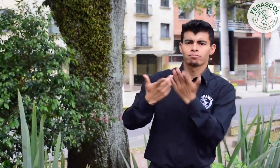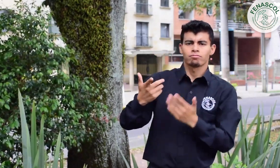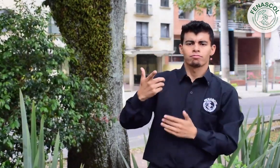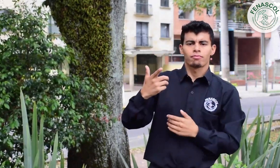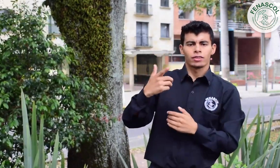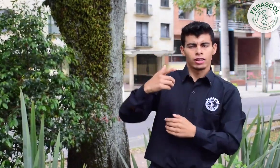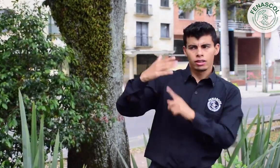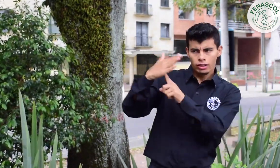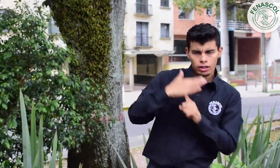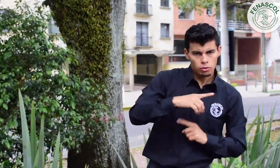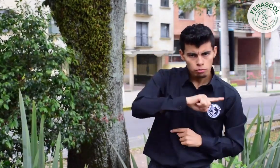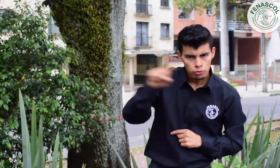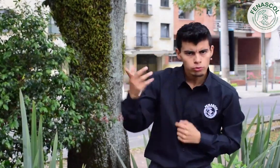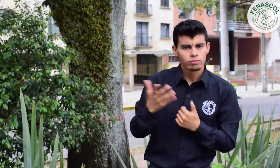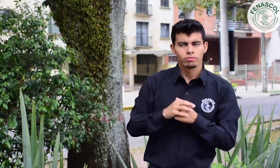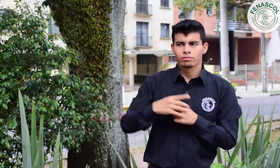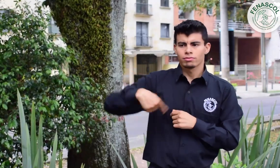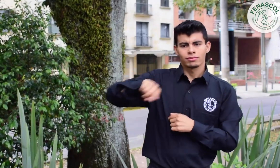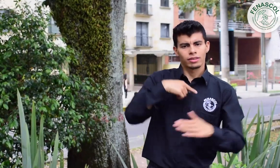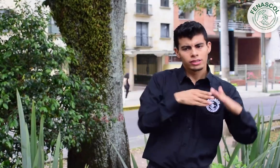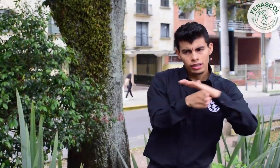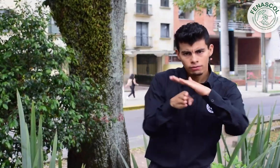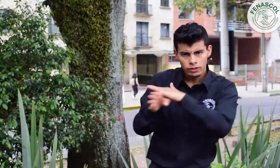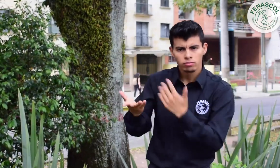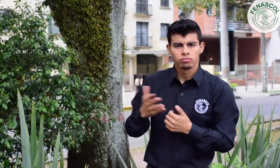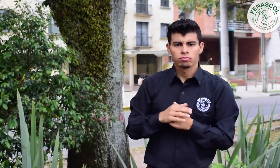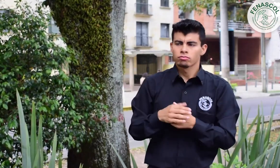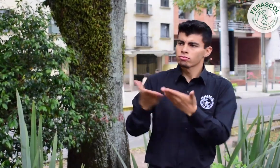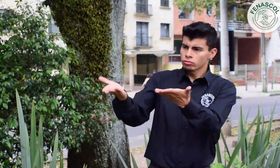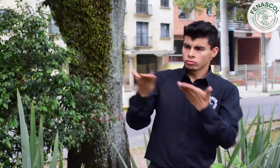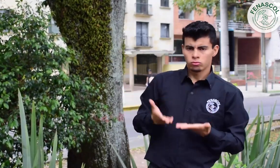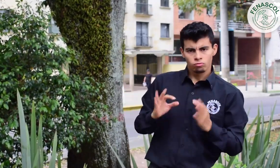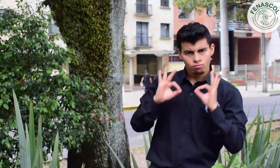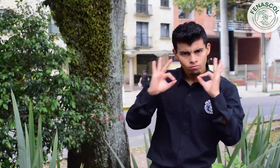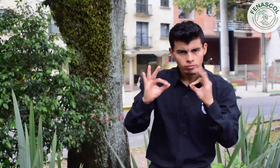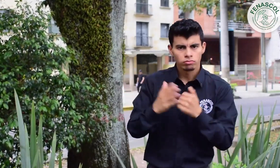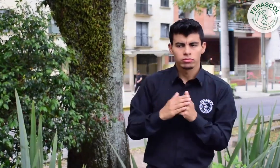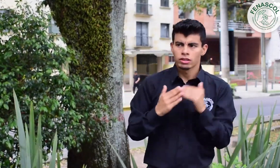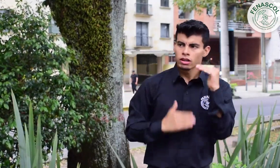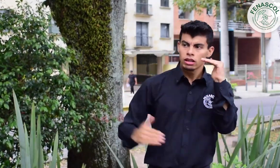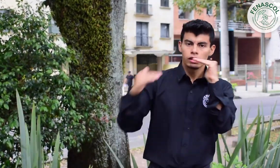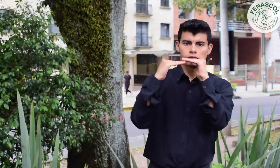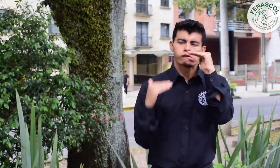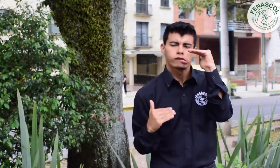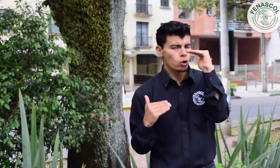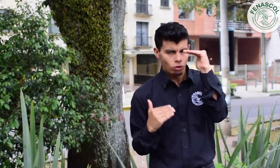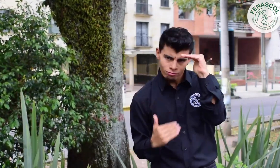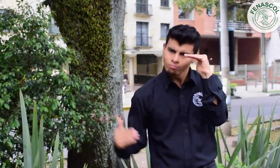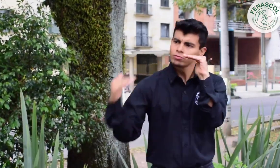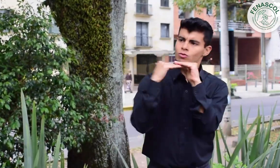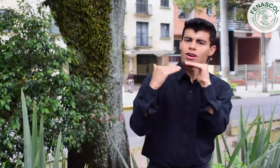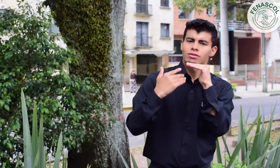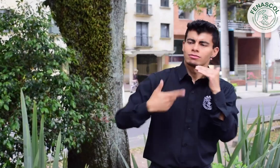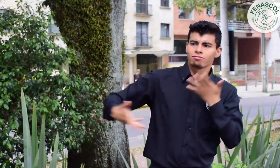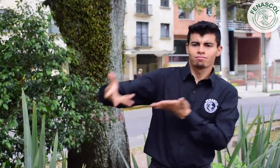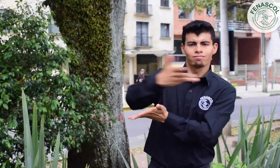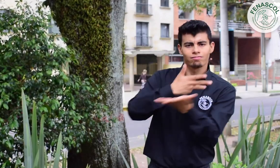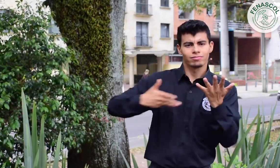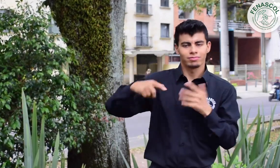por la no discriminación, la accesibilidad, servicios de calidad, equidad en los entornos sociales.